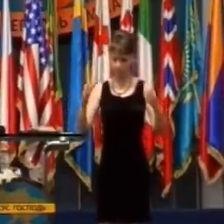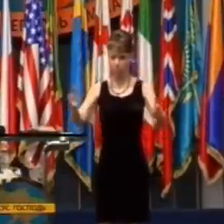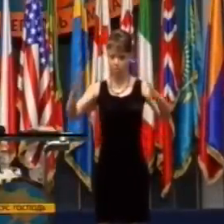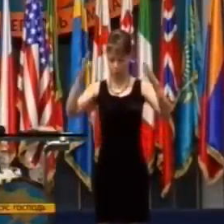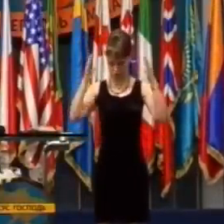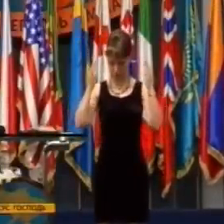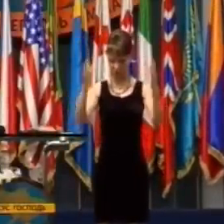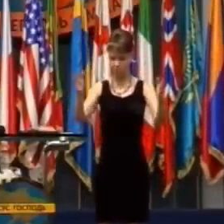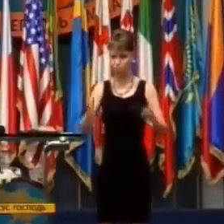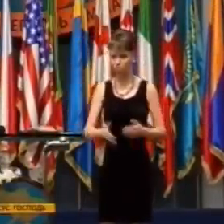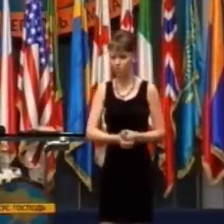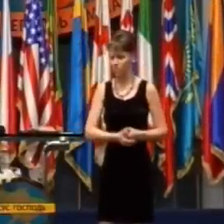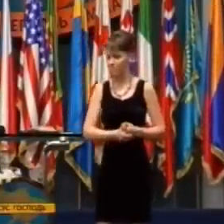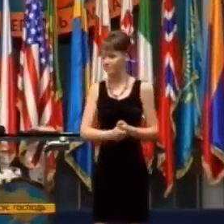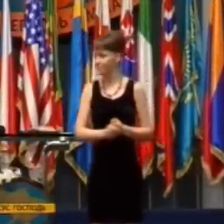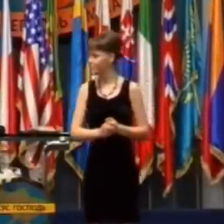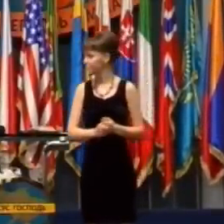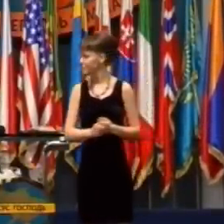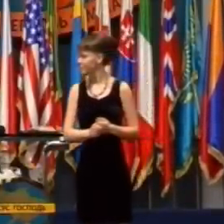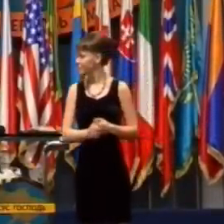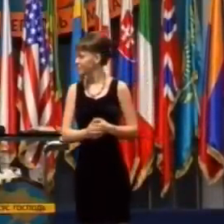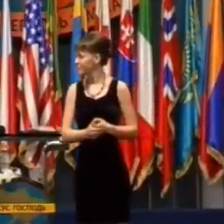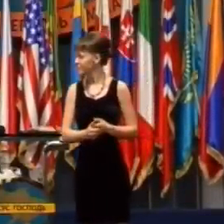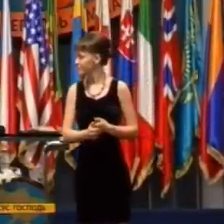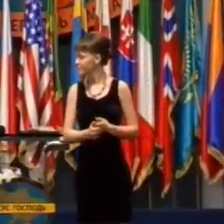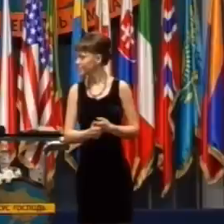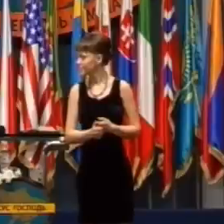ktorí chodili po meste a rozprávali sa s ľuďmi.